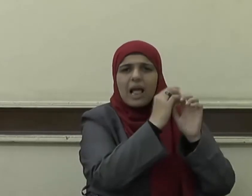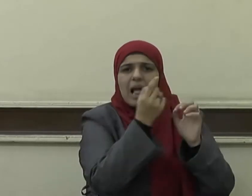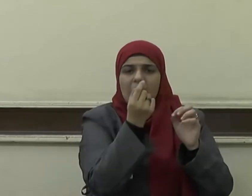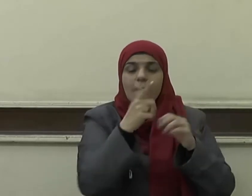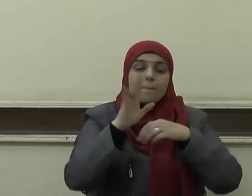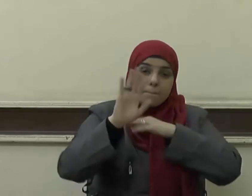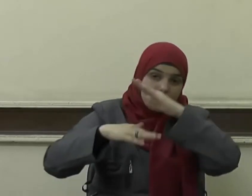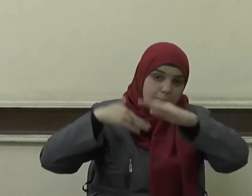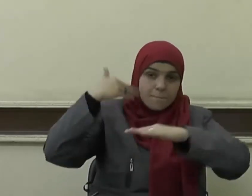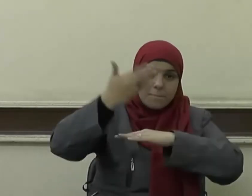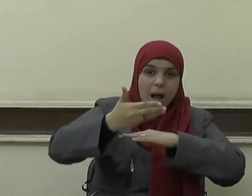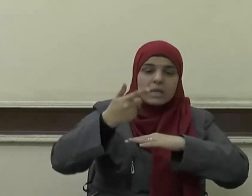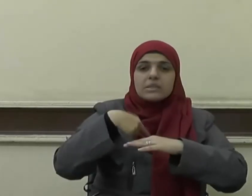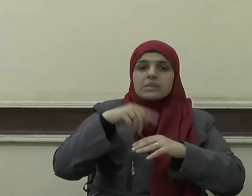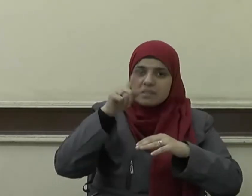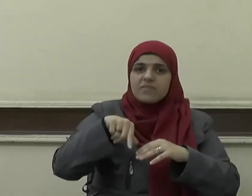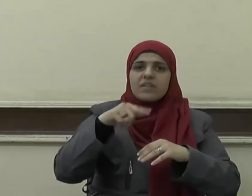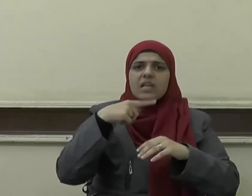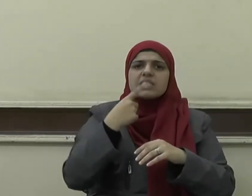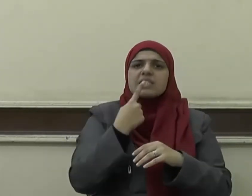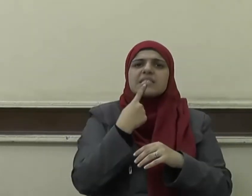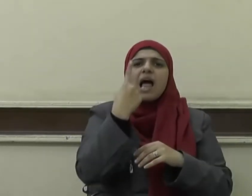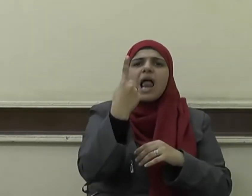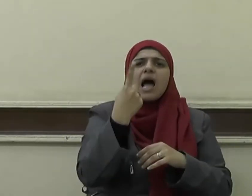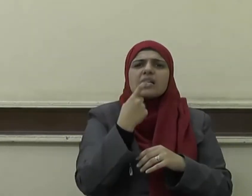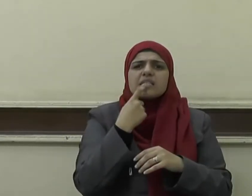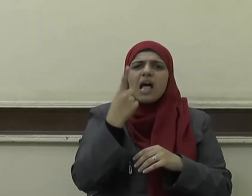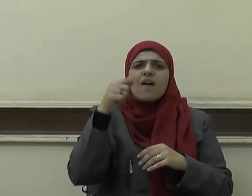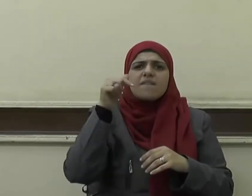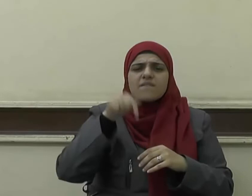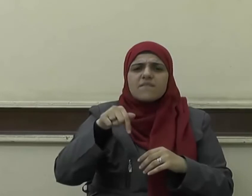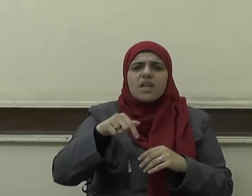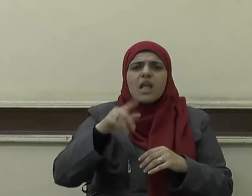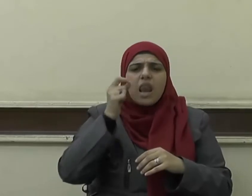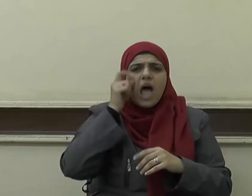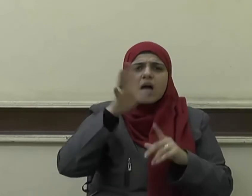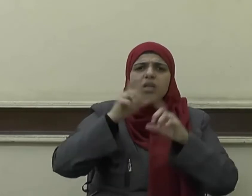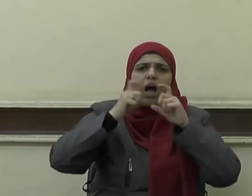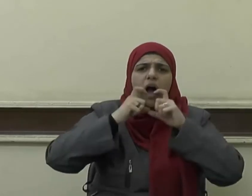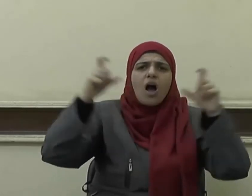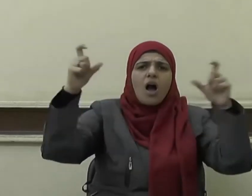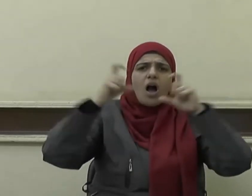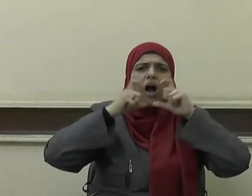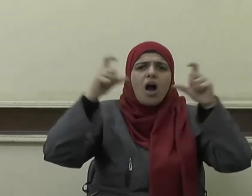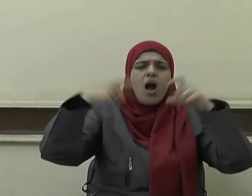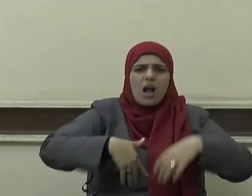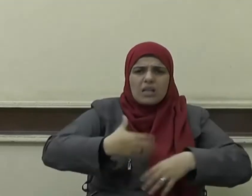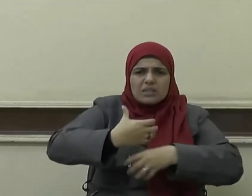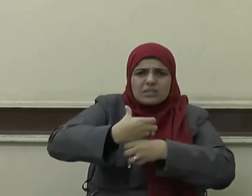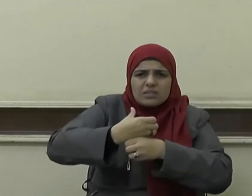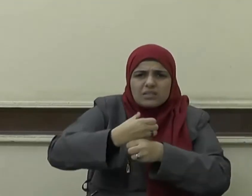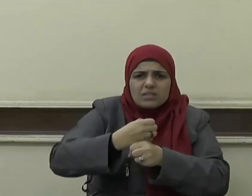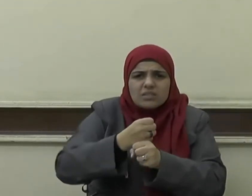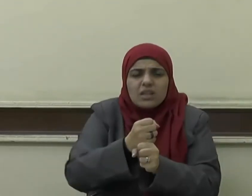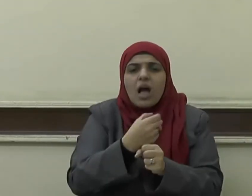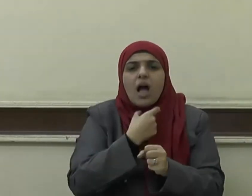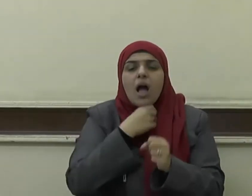فيه يغاث الناس وفيه يعصرون كما دعا الإسلام ورغب في كل أمر يكون